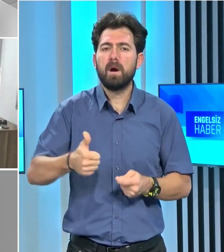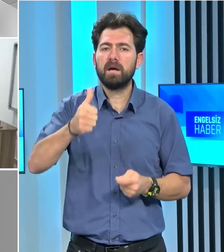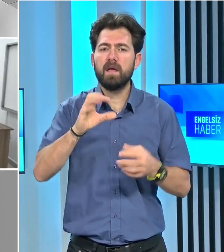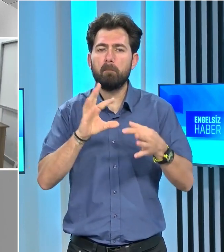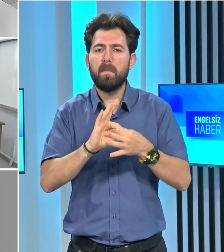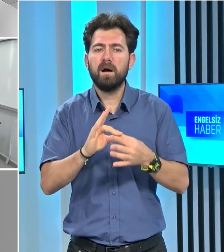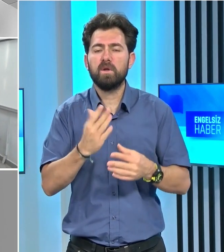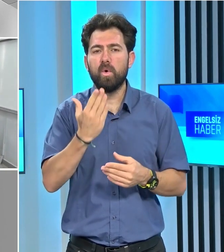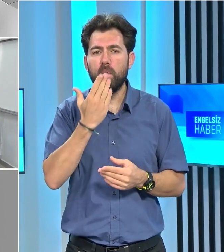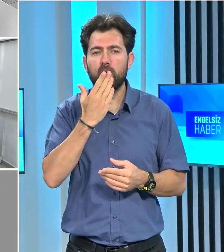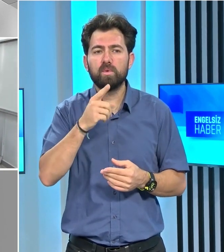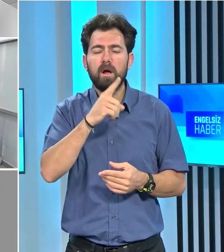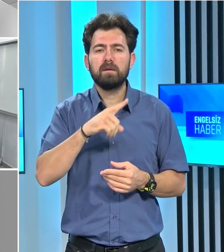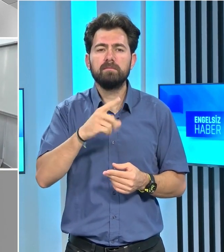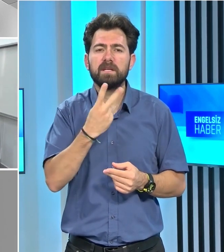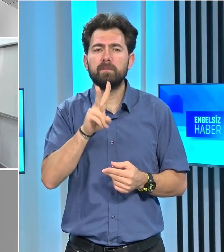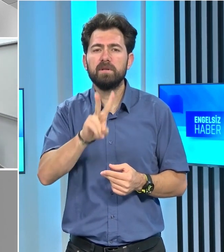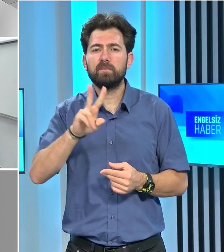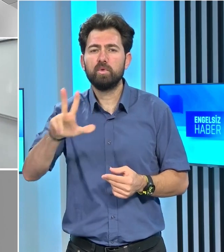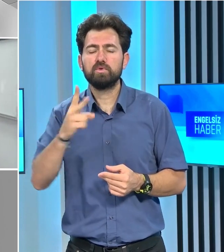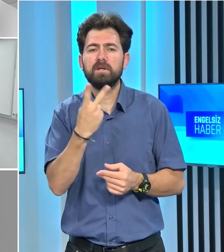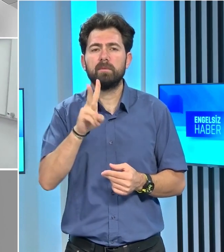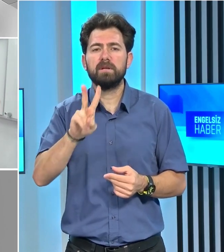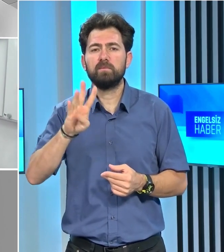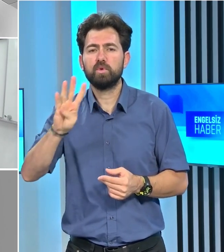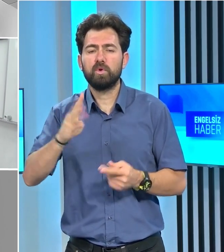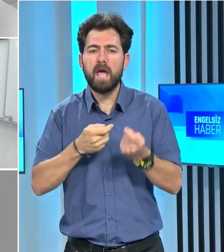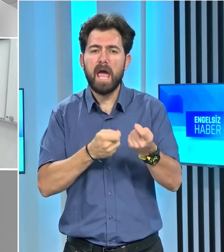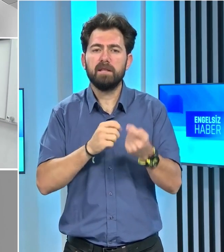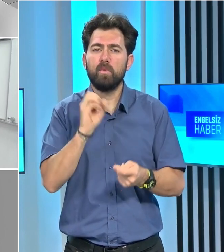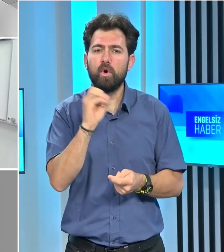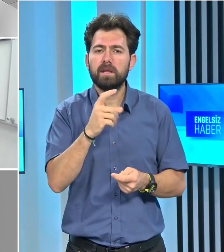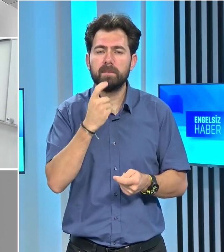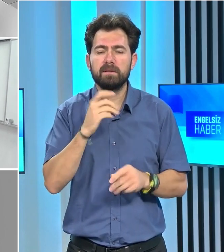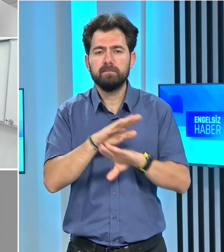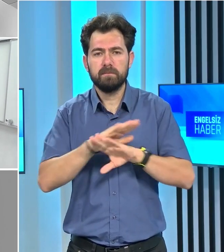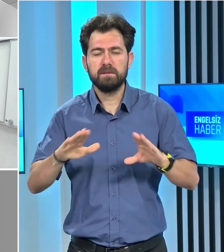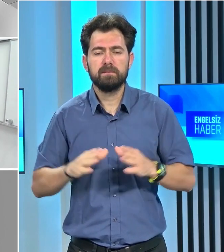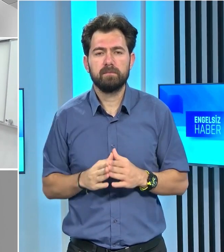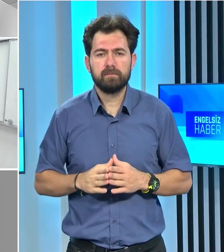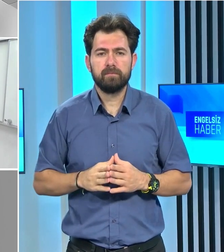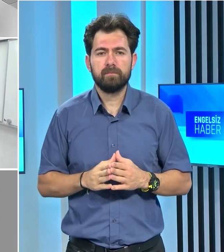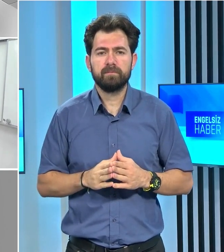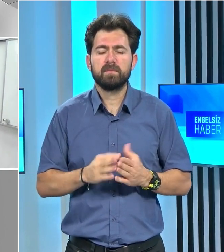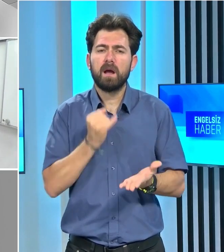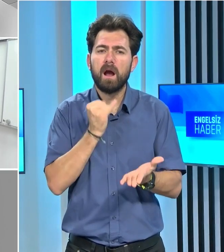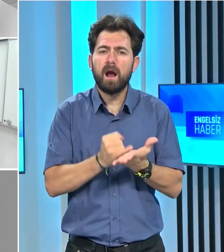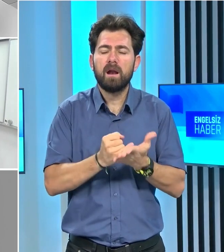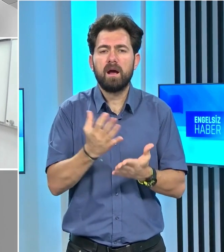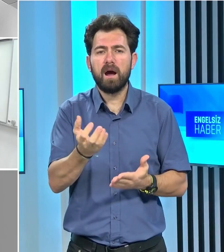Bakanlığına bağlı okullarda 2023-2024 Eğitim Öğretim Yılı tamamlandı.